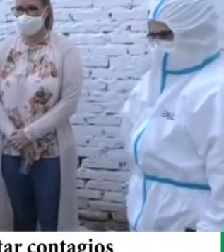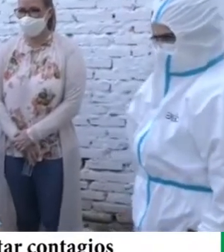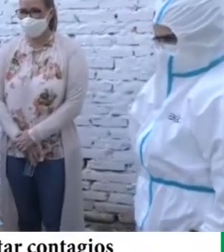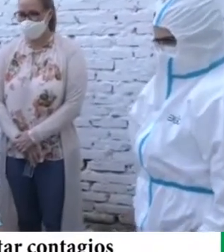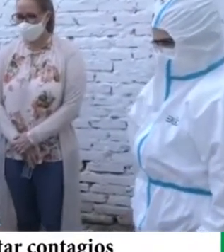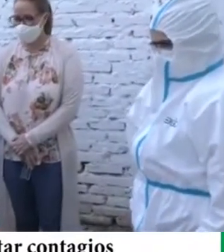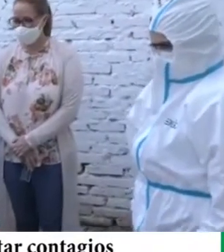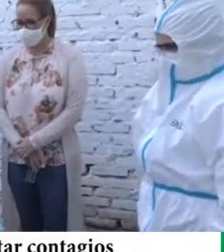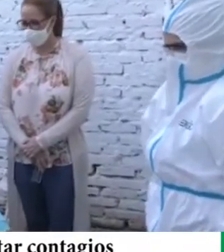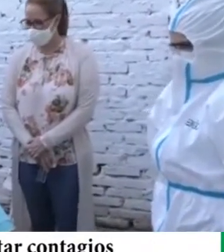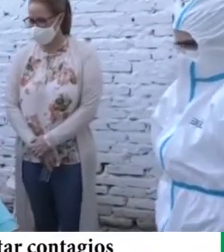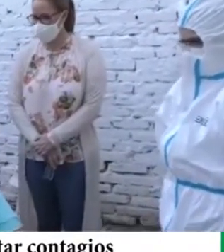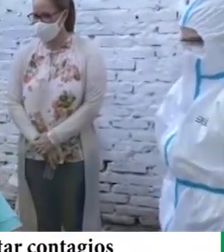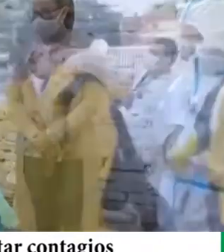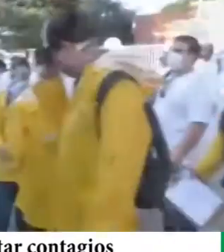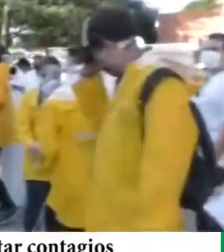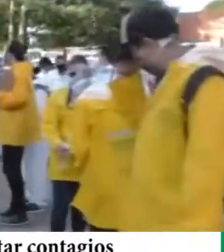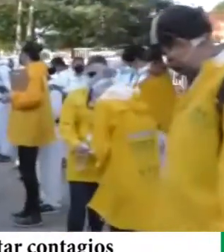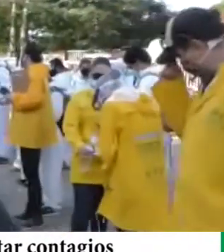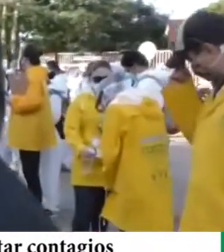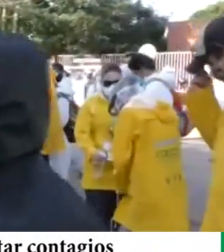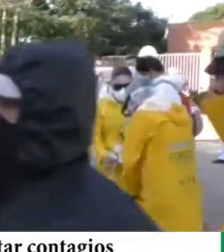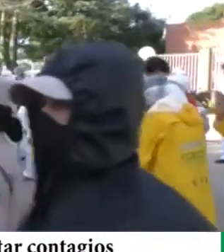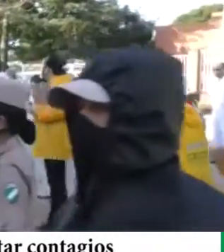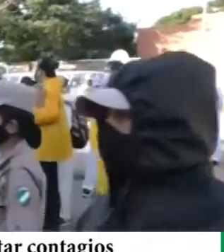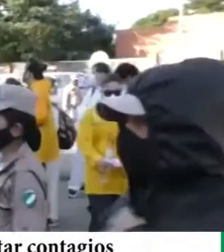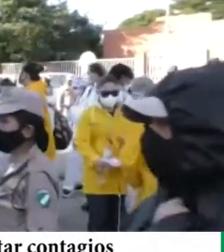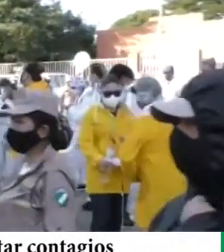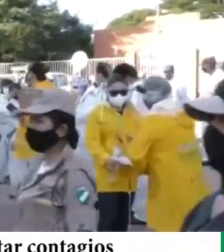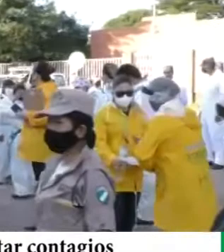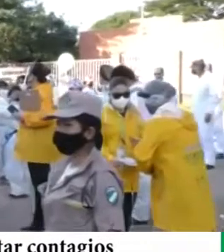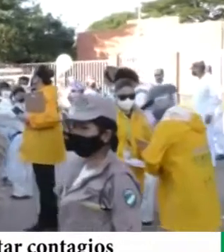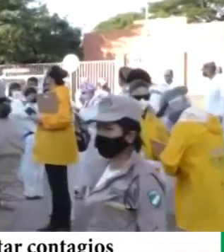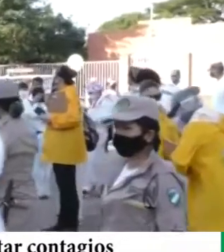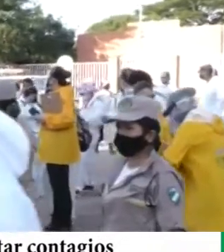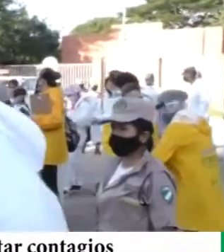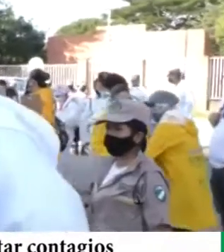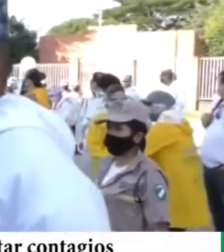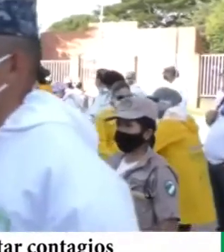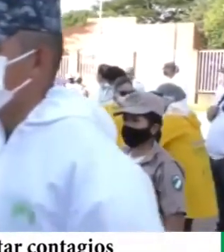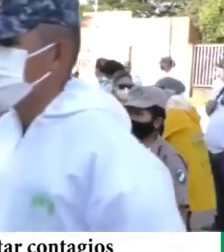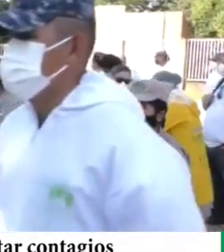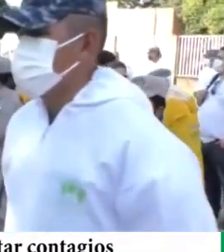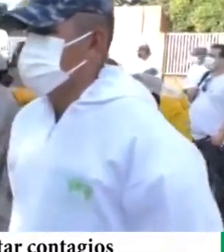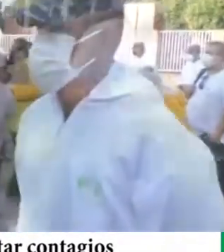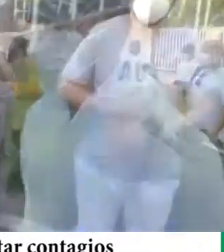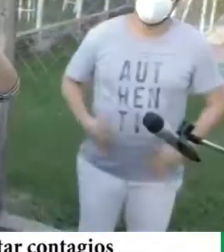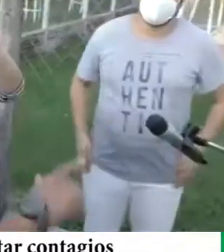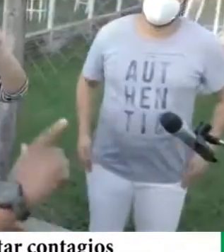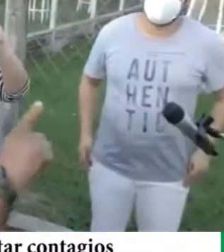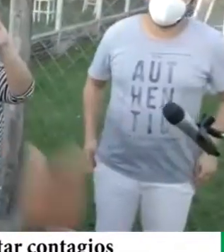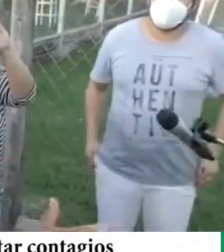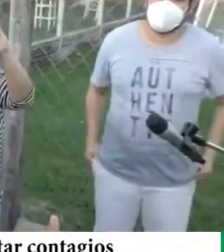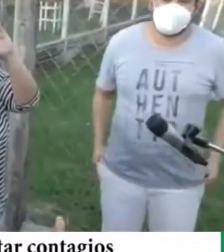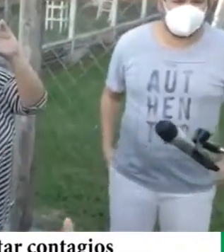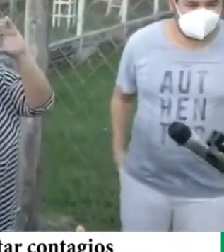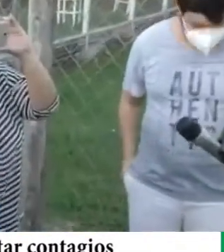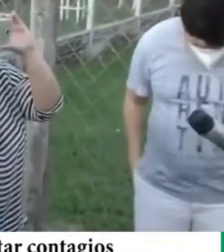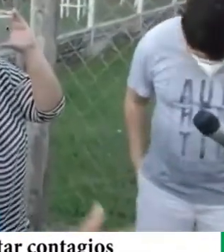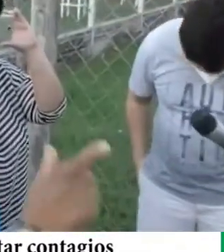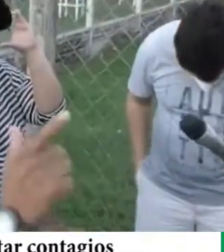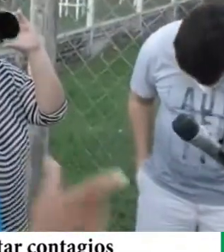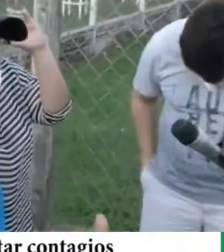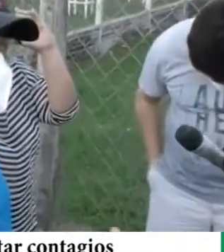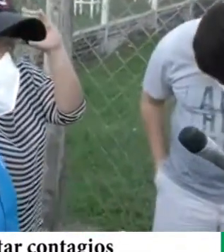nosotros, lo vamos a hacer a la brevedad posible, así como hicimos el Alto San Pedro en menos de una semana. Su presencia vale muchísimo,